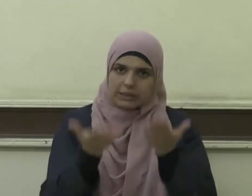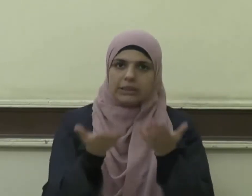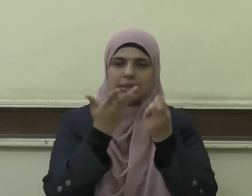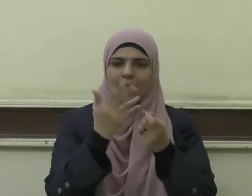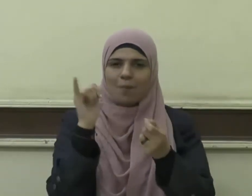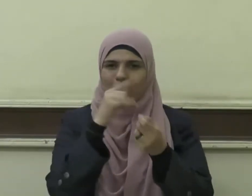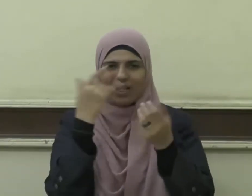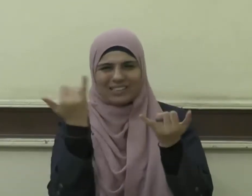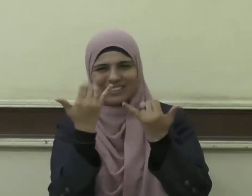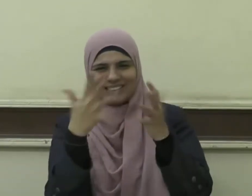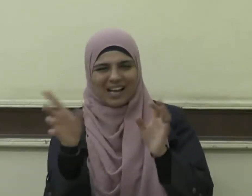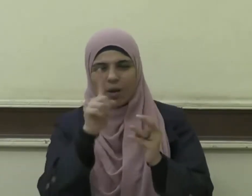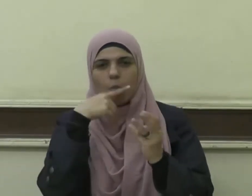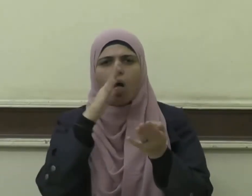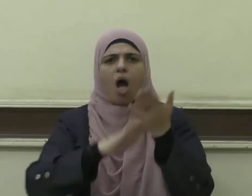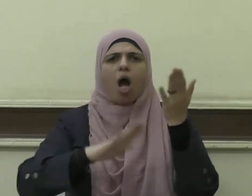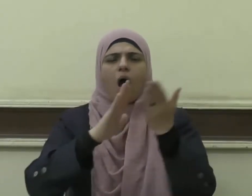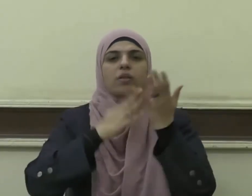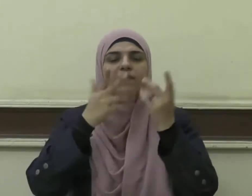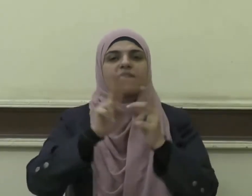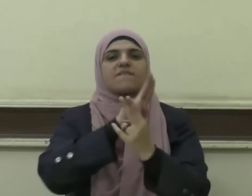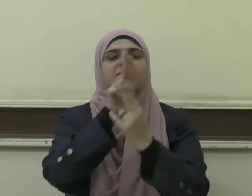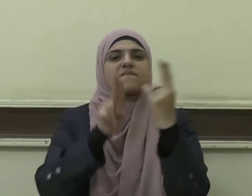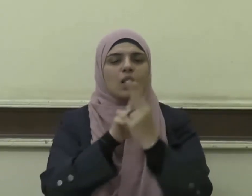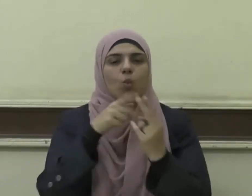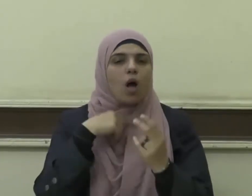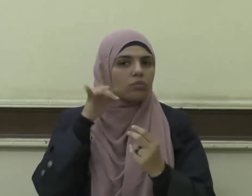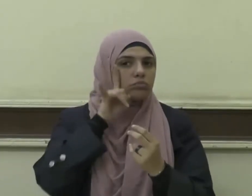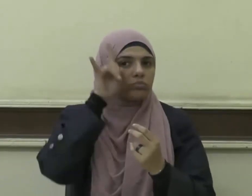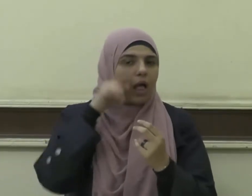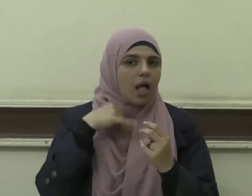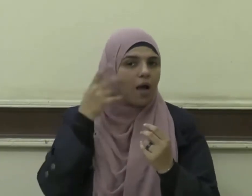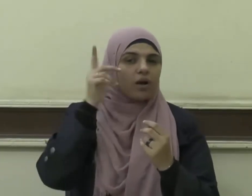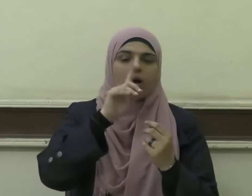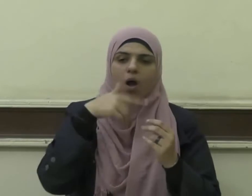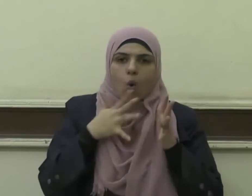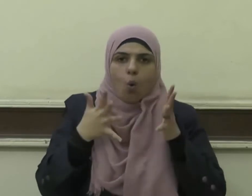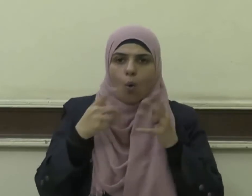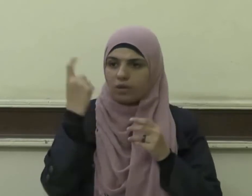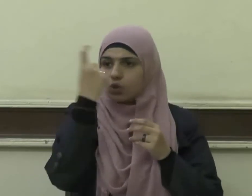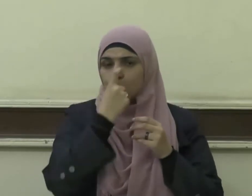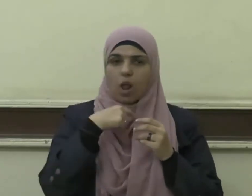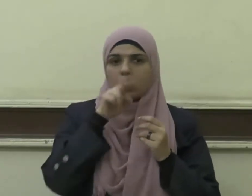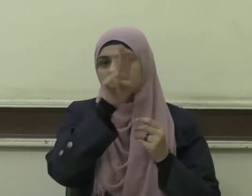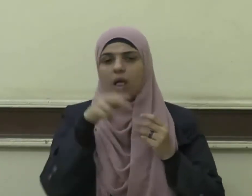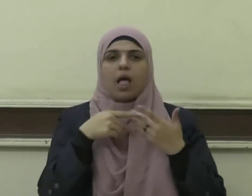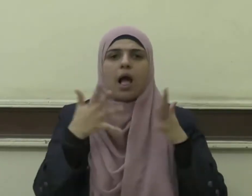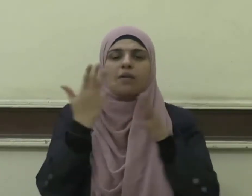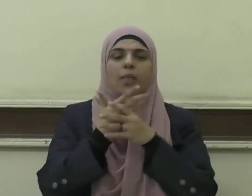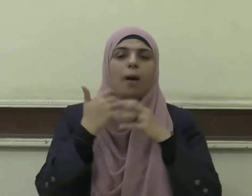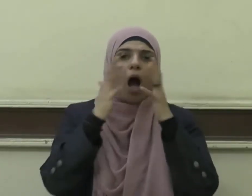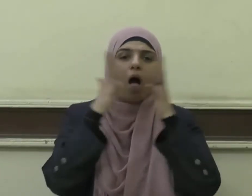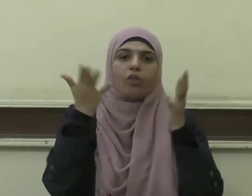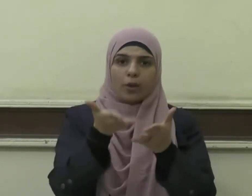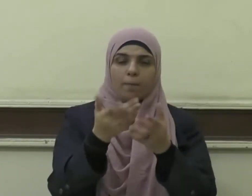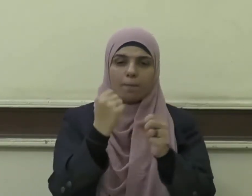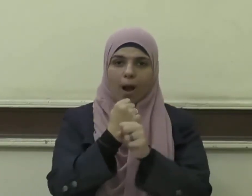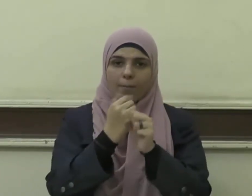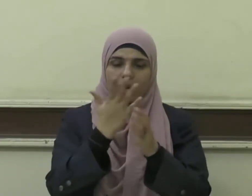خطورة الفتوى وكانوا يتحرجون منها لعلمهم بعظم أمرها وهذا